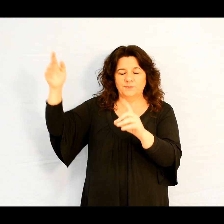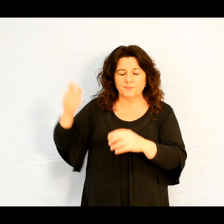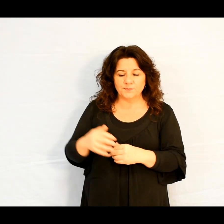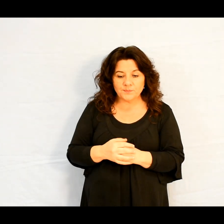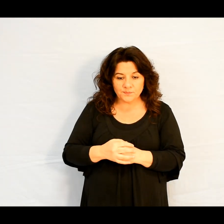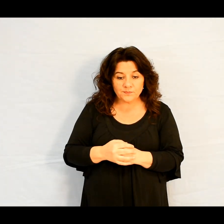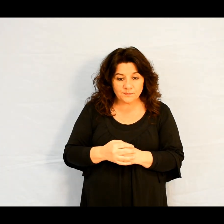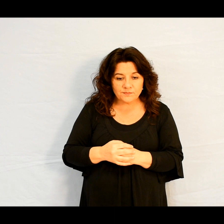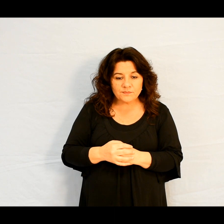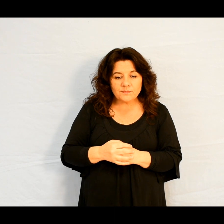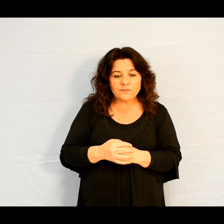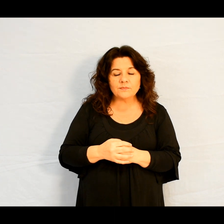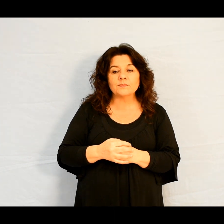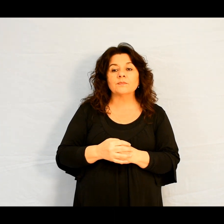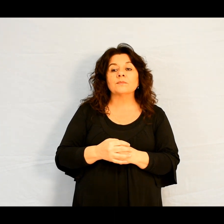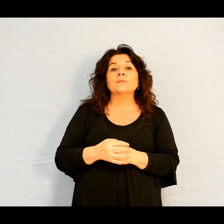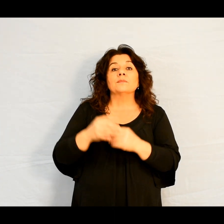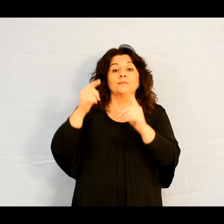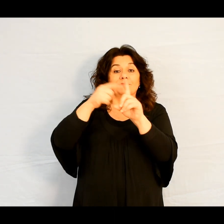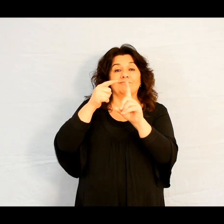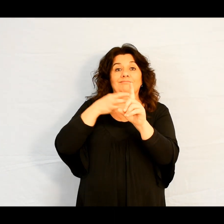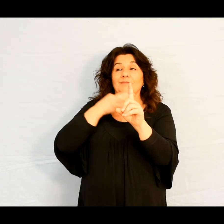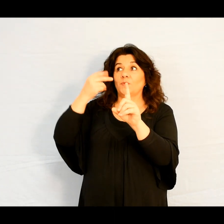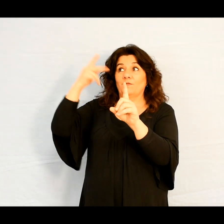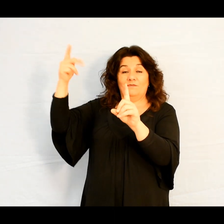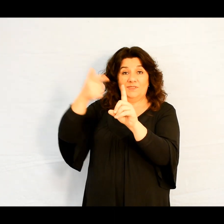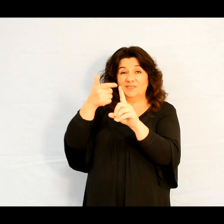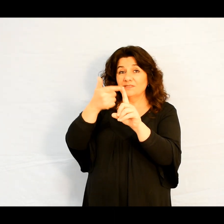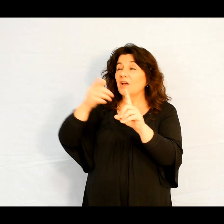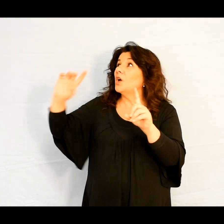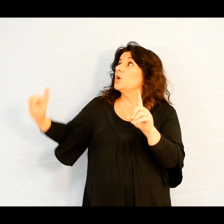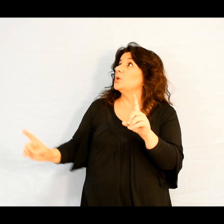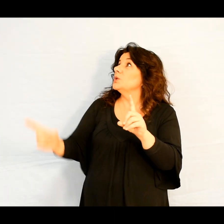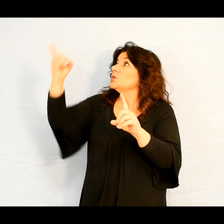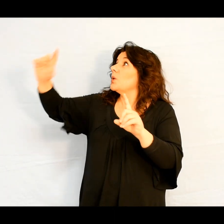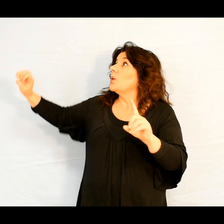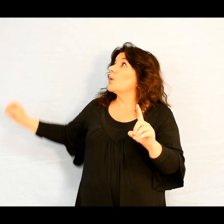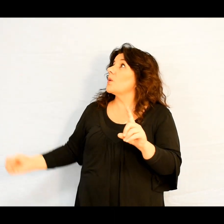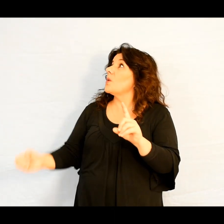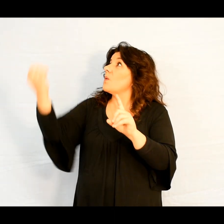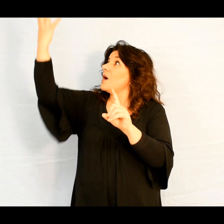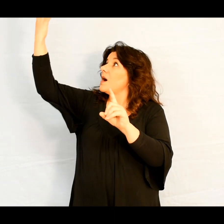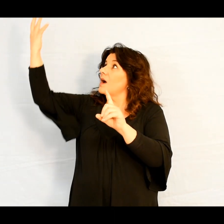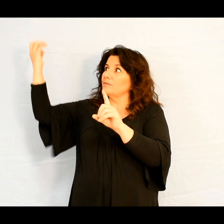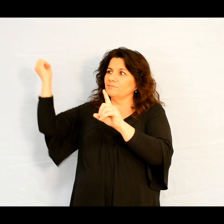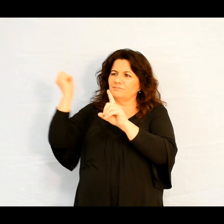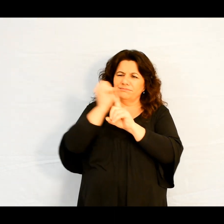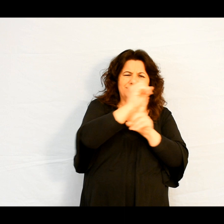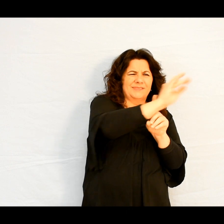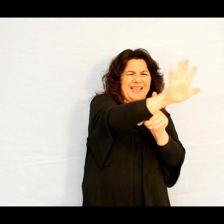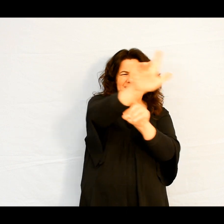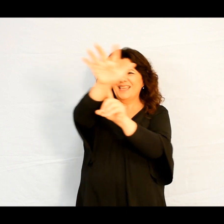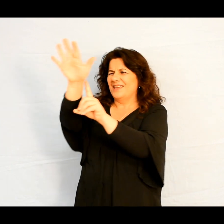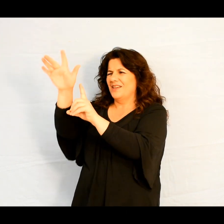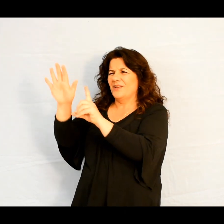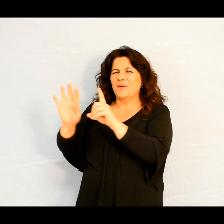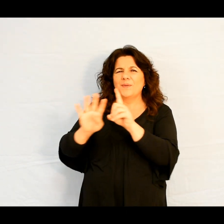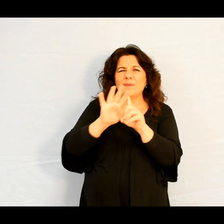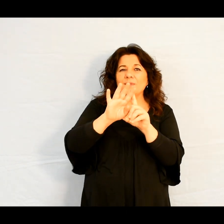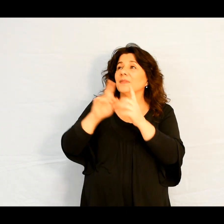Rayonnement de la gloire de Dieu, expression parfaite de son être, le